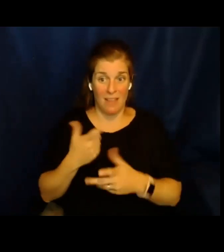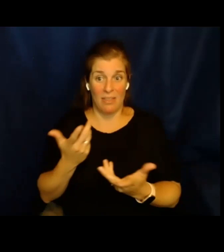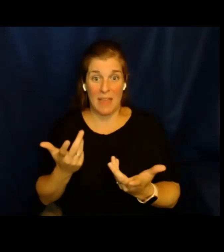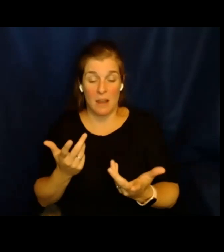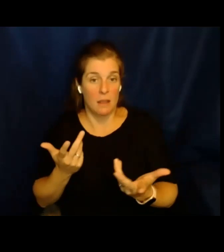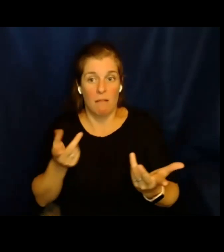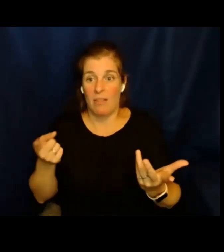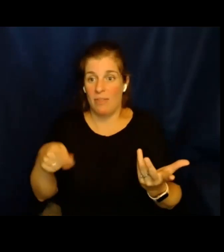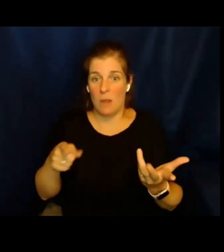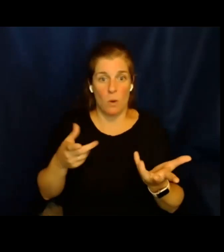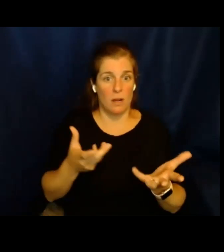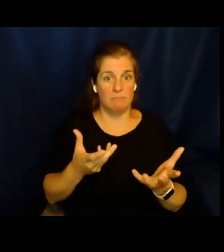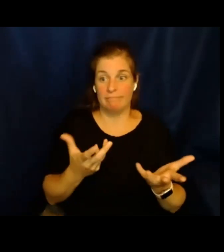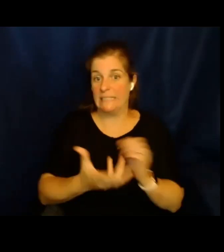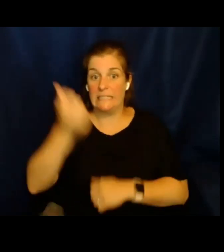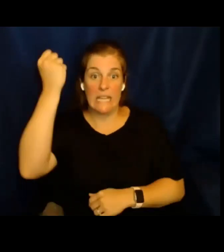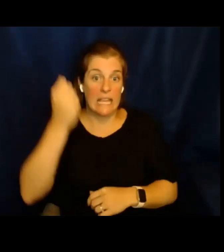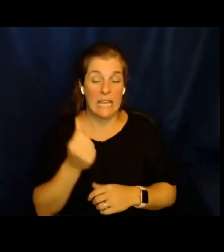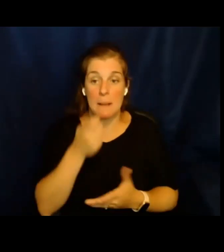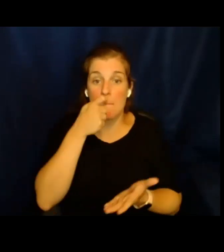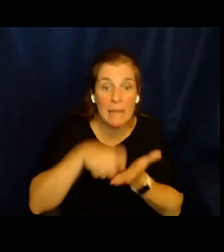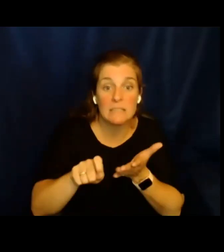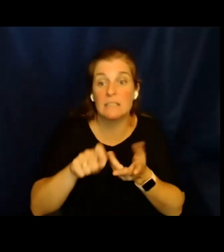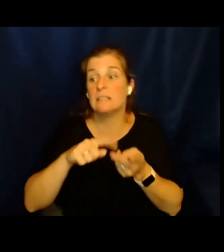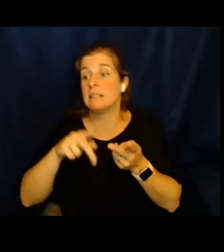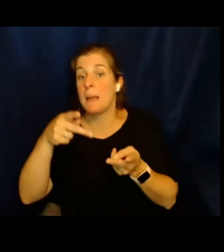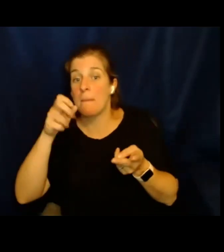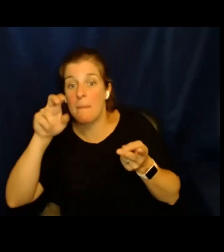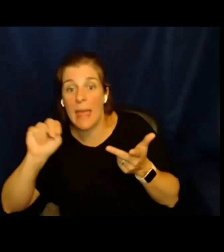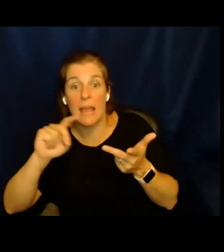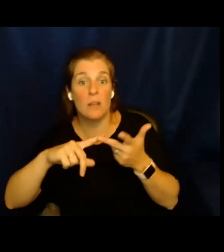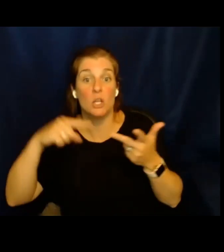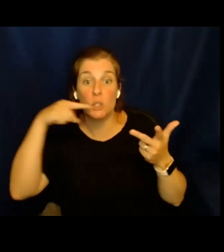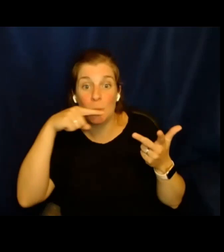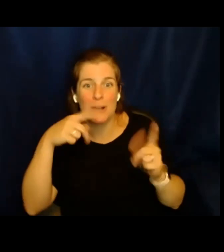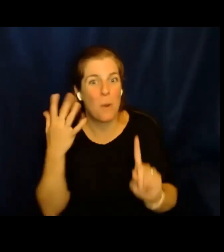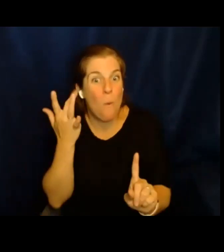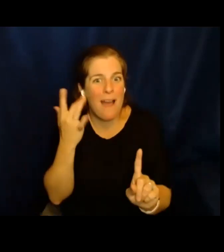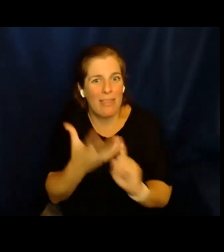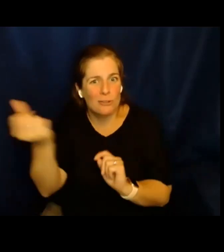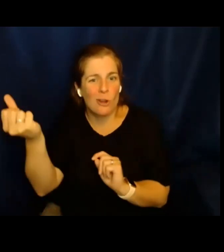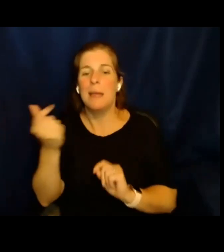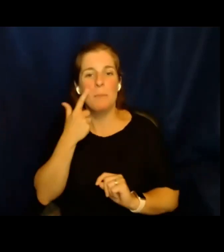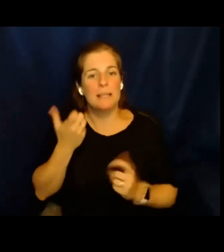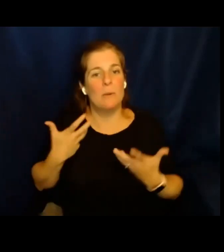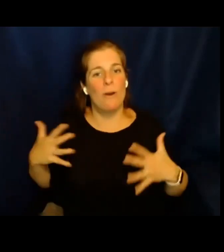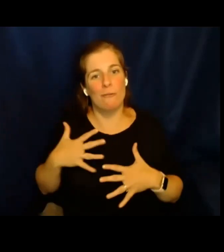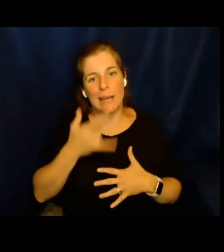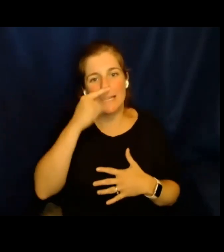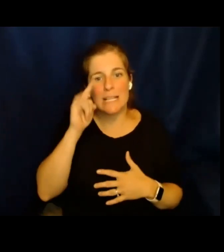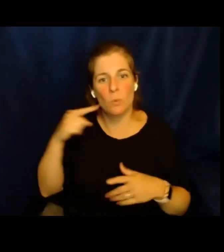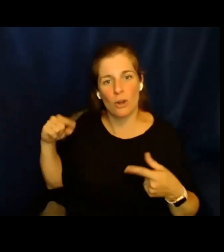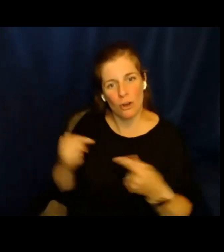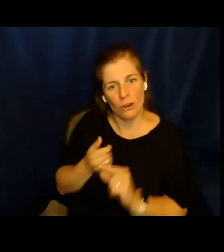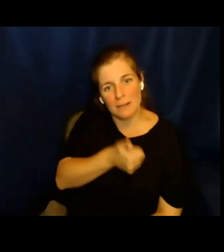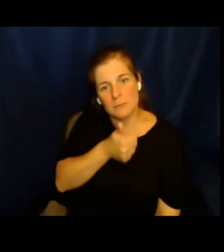que habían incluso prohibiendo los lápices, los bolígrafos, incluso ahora también los cepillos de dientes, porque